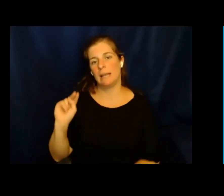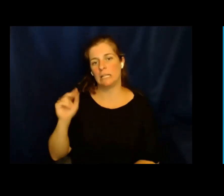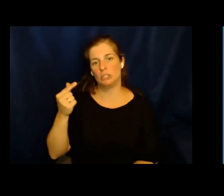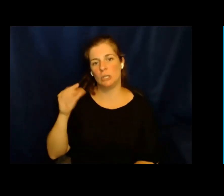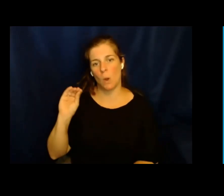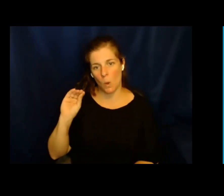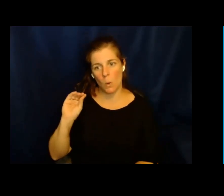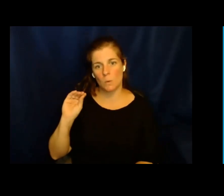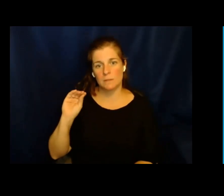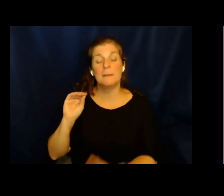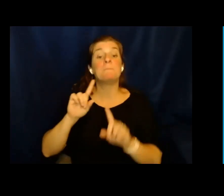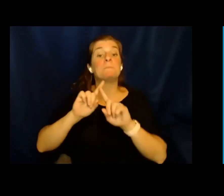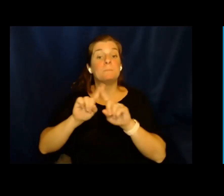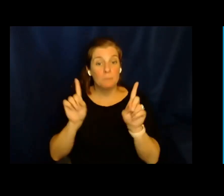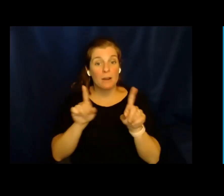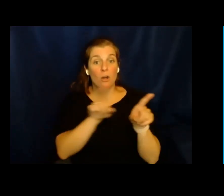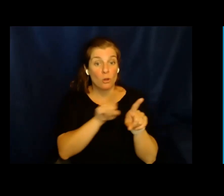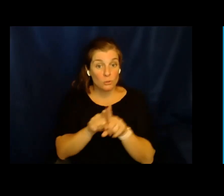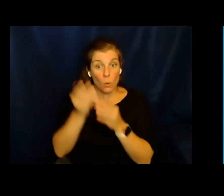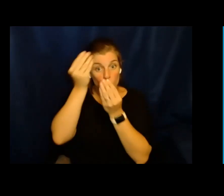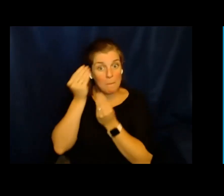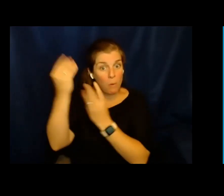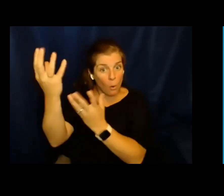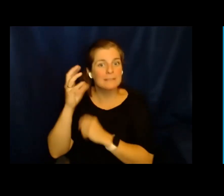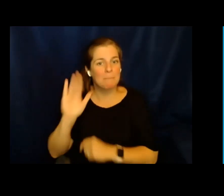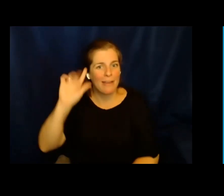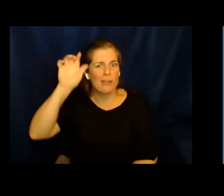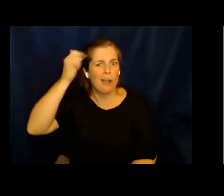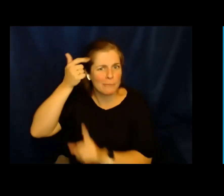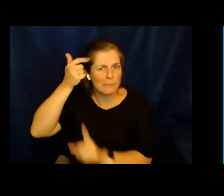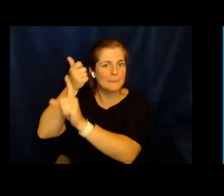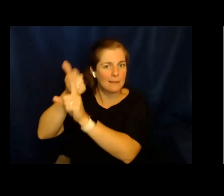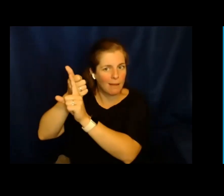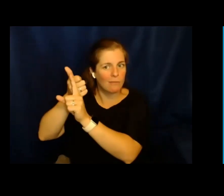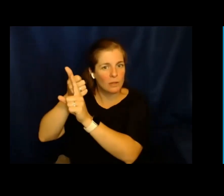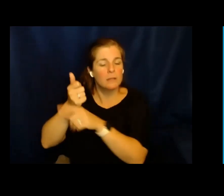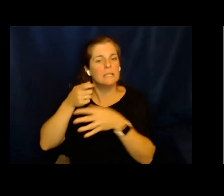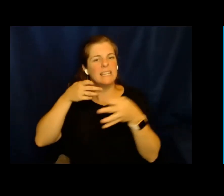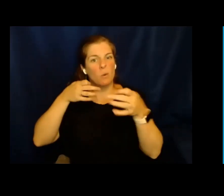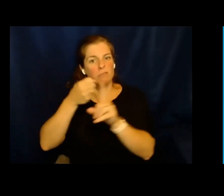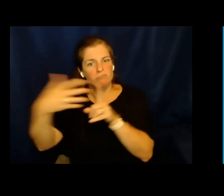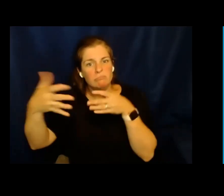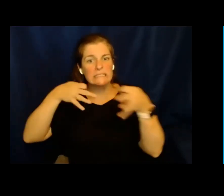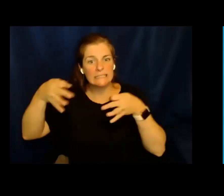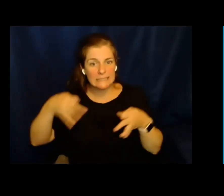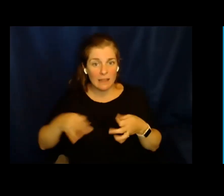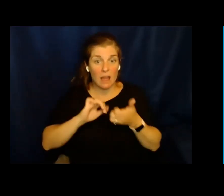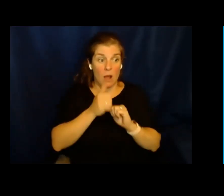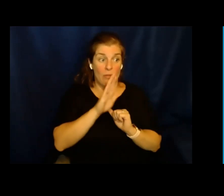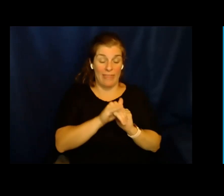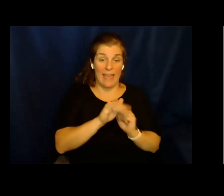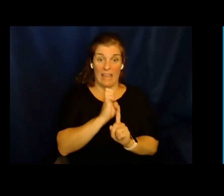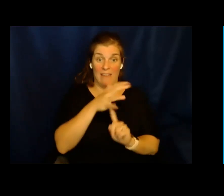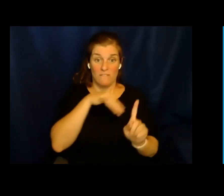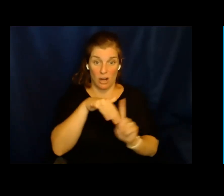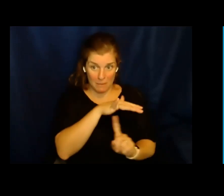tienen diferentes actividades por NGOS, informes que presentan las NGOS, no solamente las NGOS, sino también